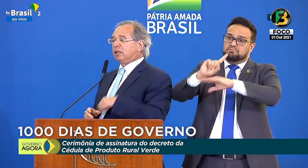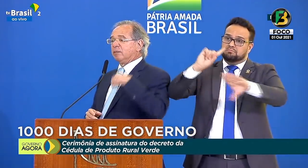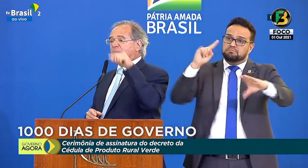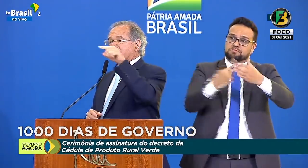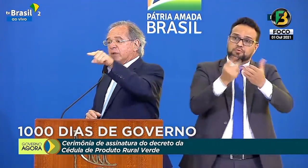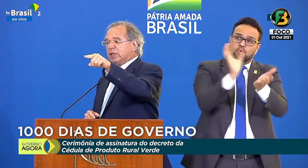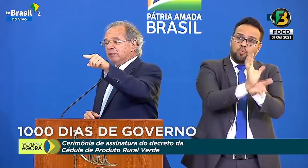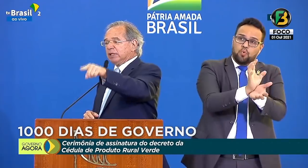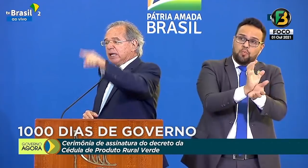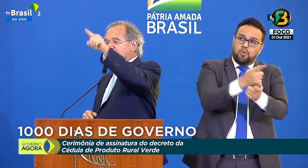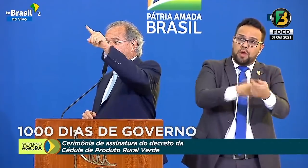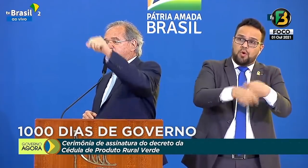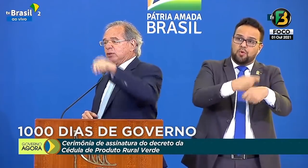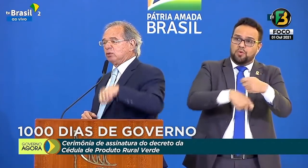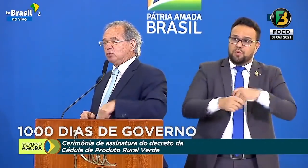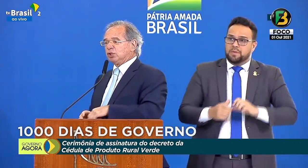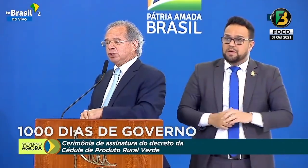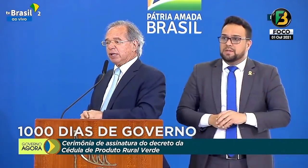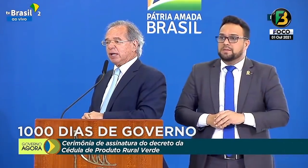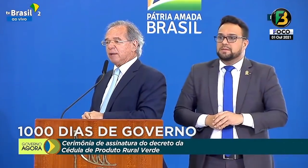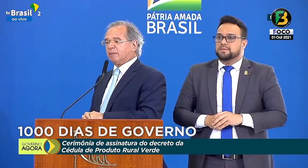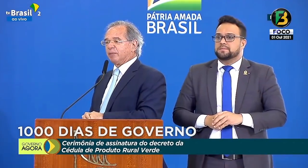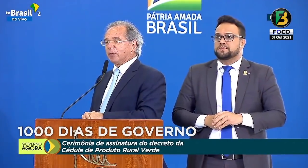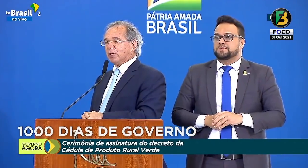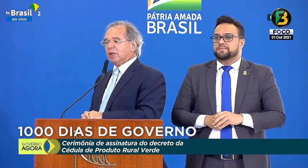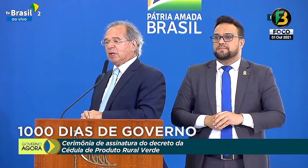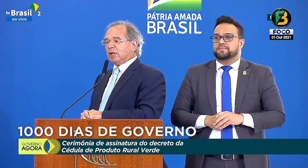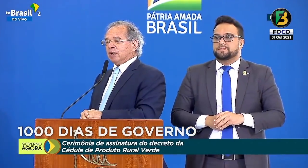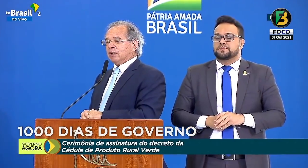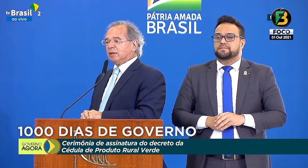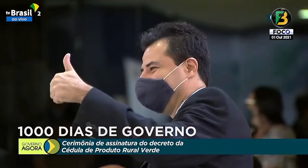E ele... Levanta aí, Adolfo, para todo mundo te enxergar.